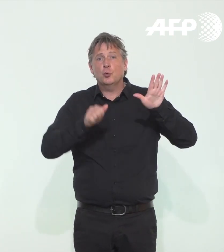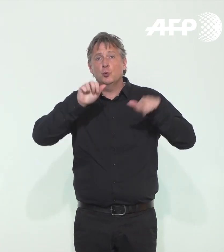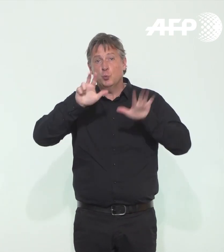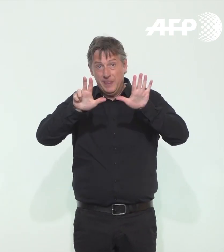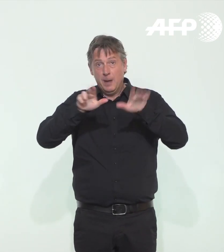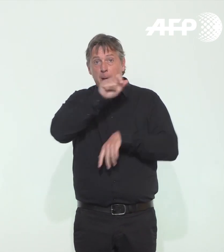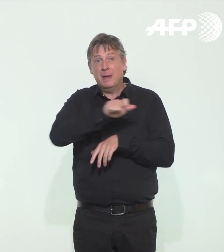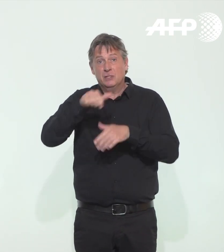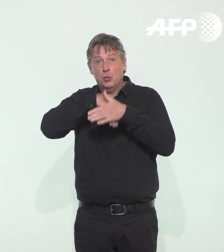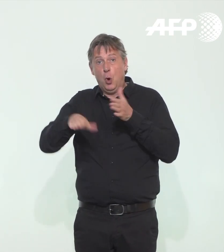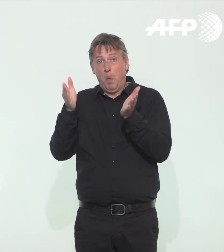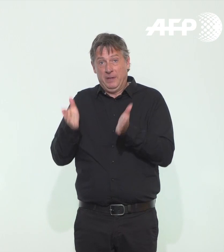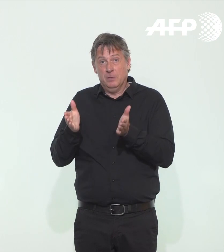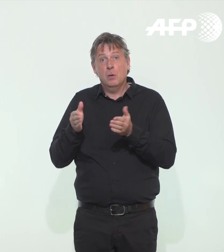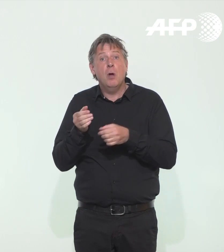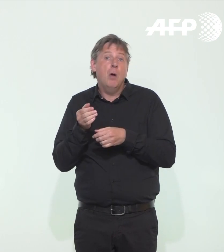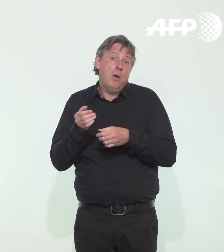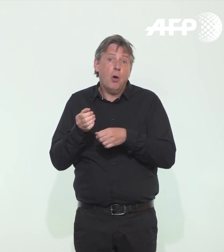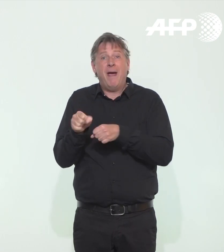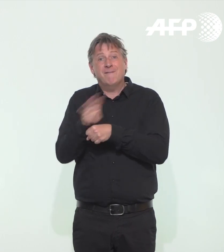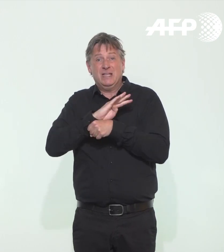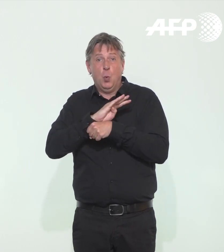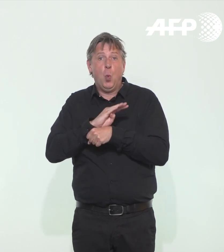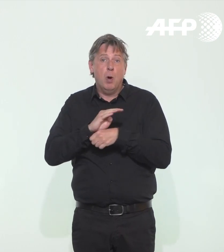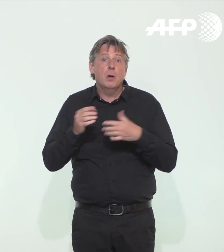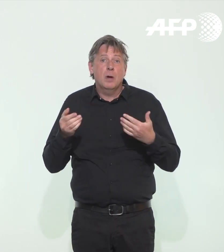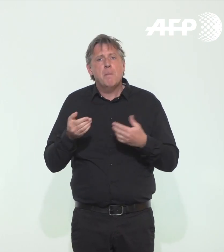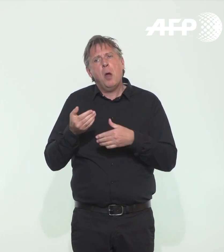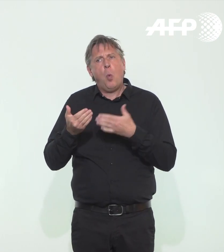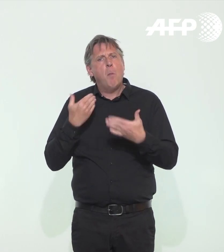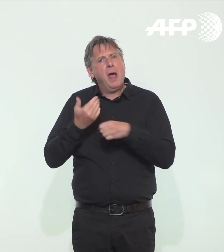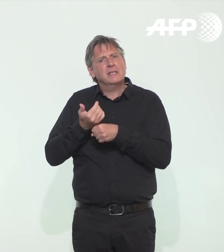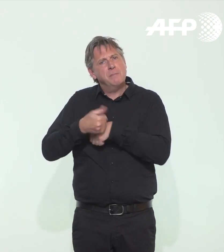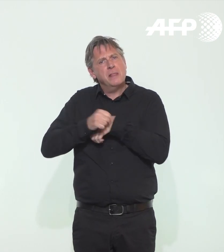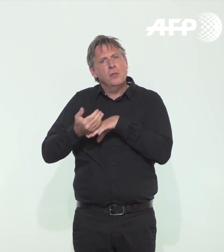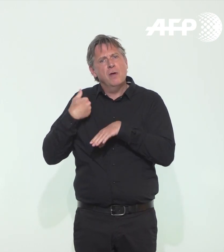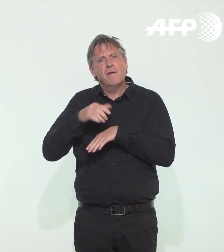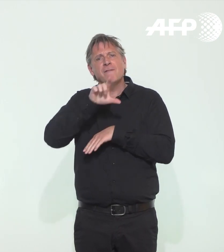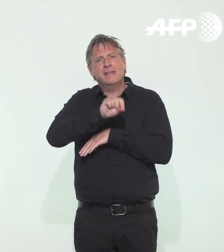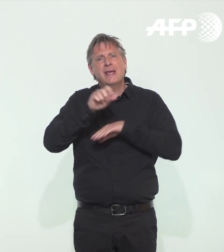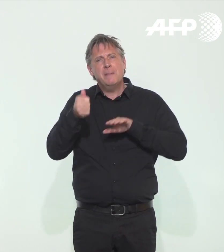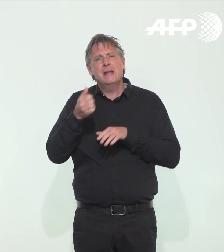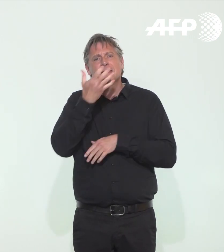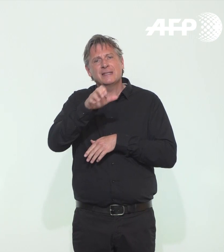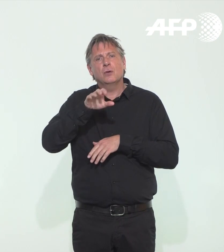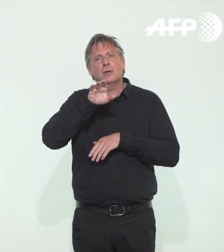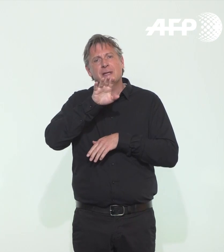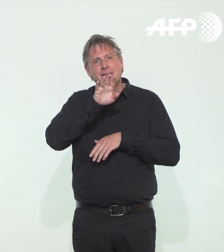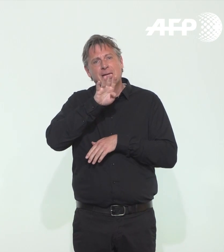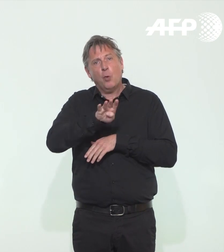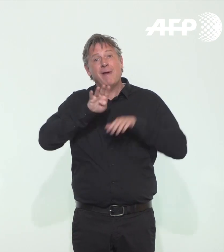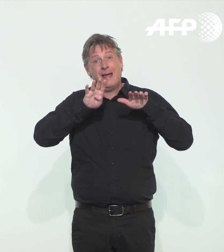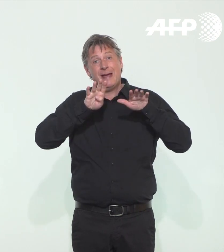hospitalisées pour une infection Covid, mais c'est beaucoup moins que la semaine dernière, 21 595 mardi dernier.